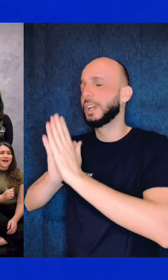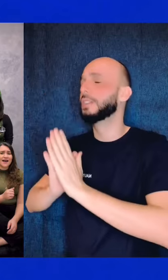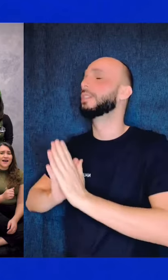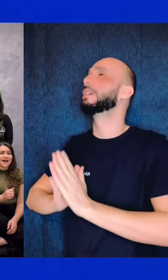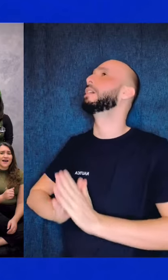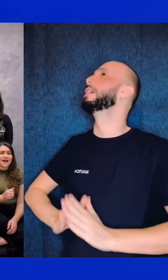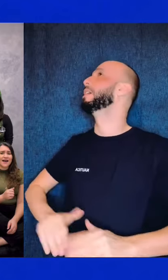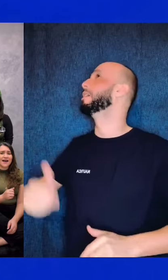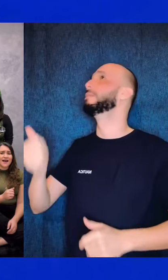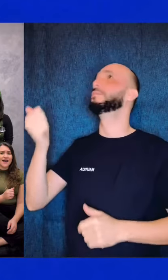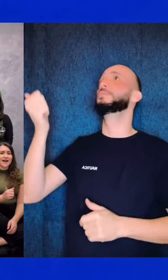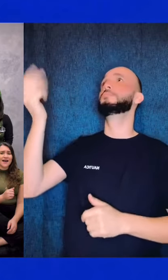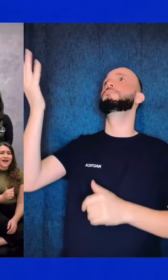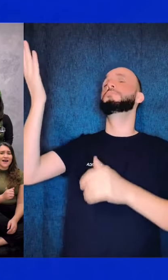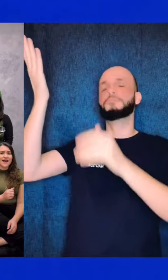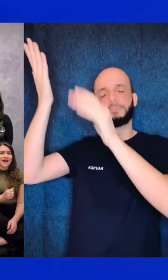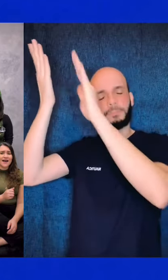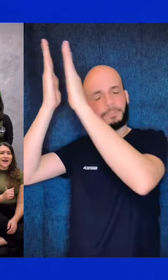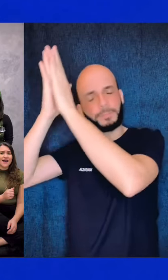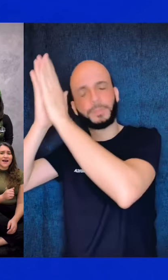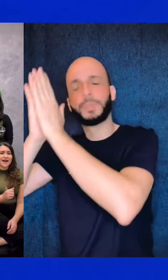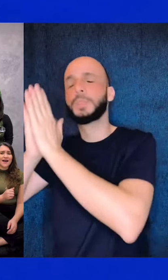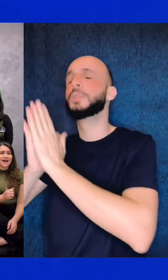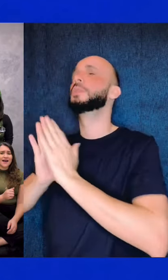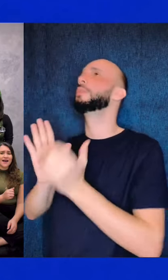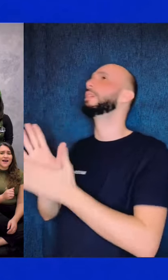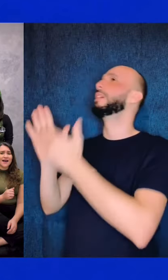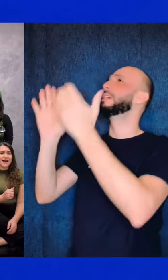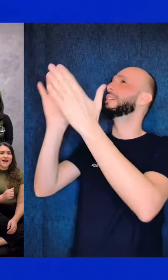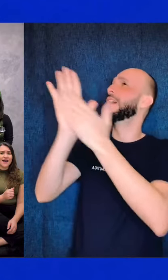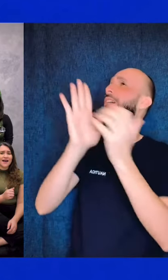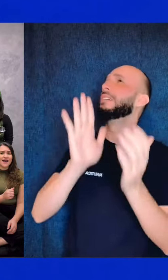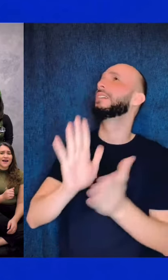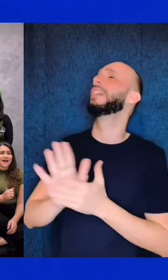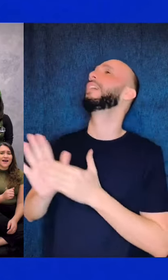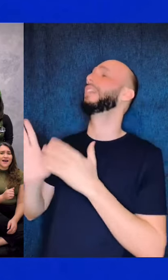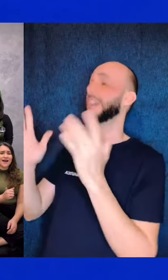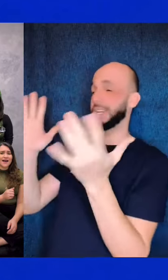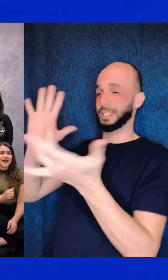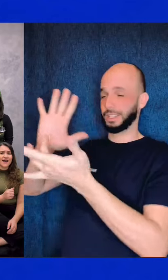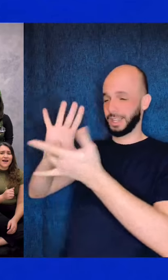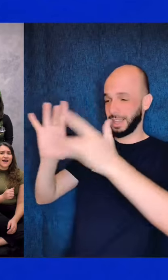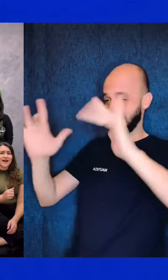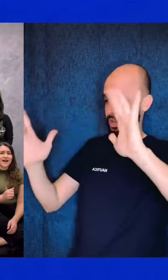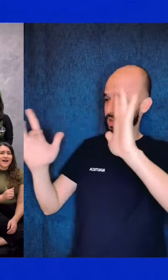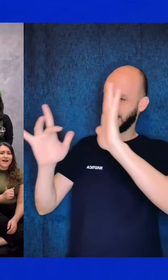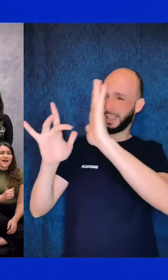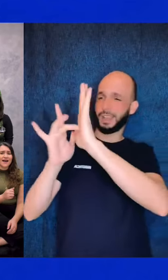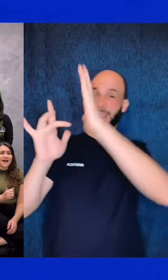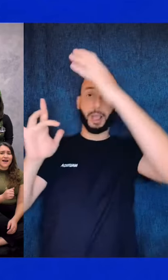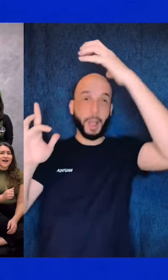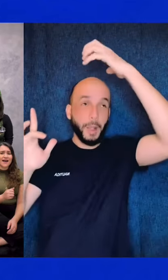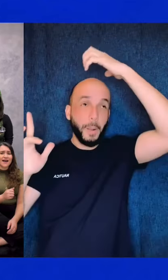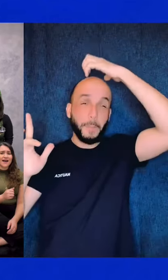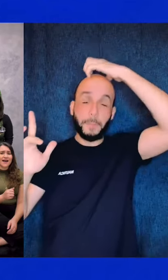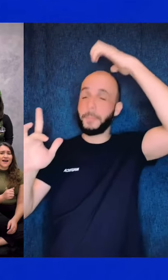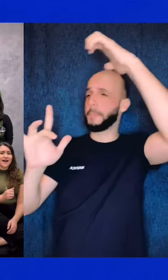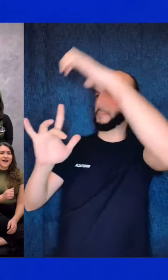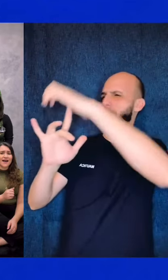adoramos. Rei dos reis e